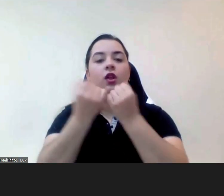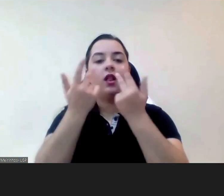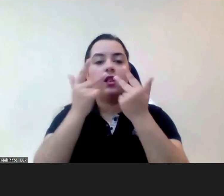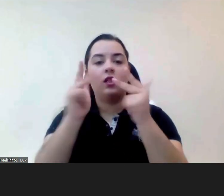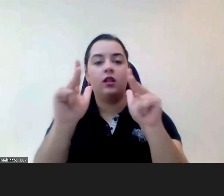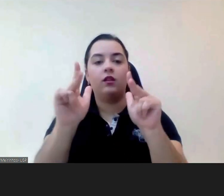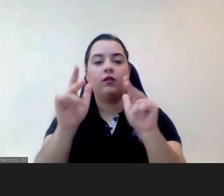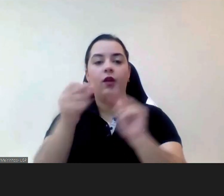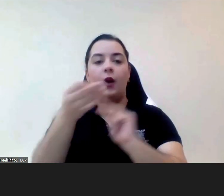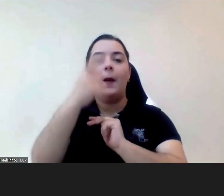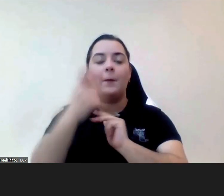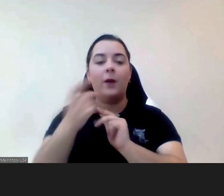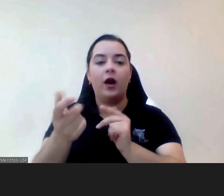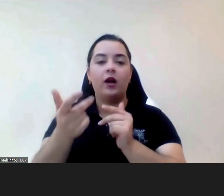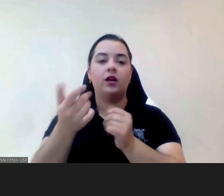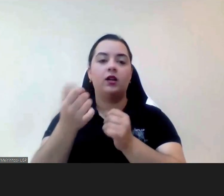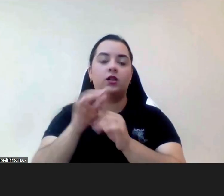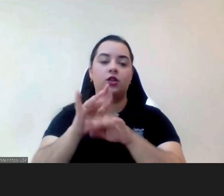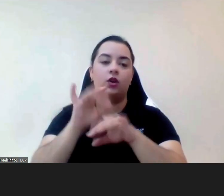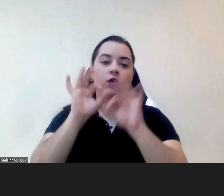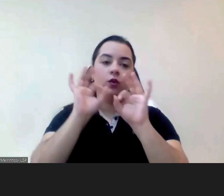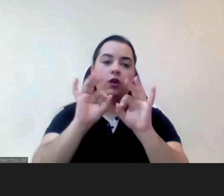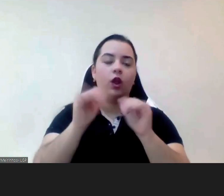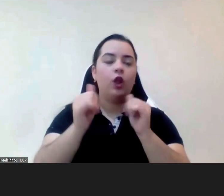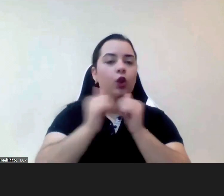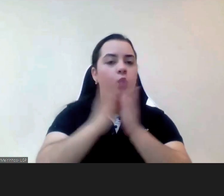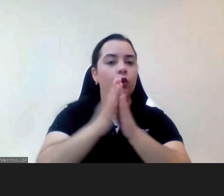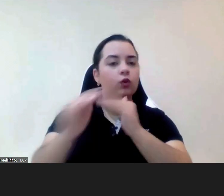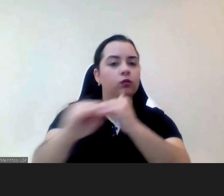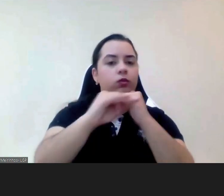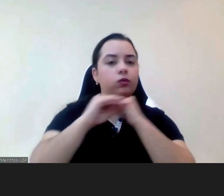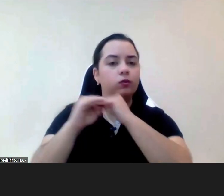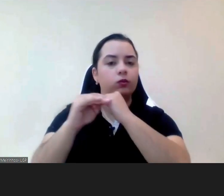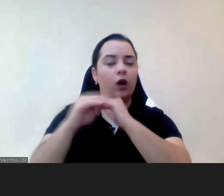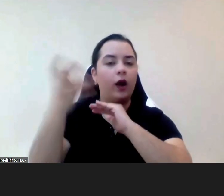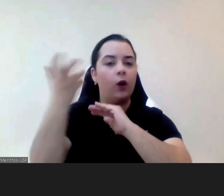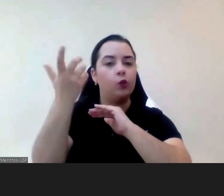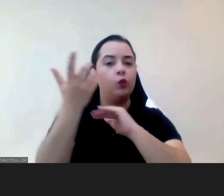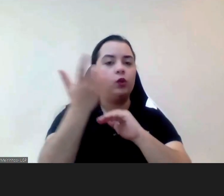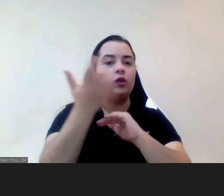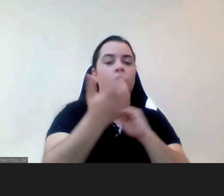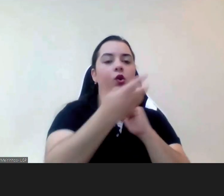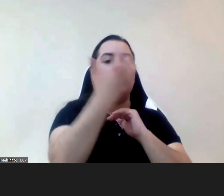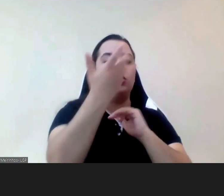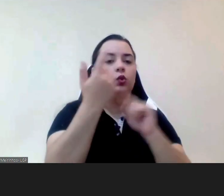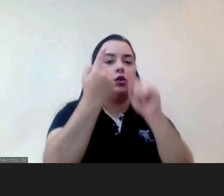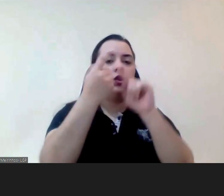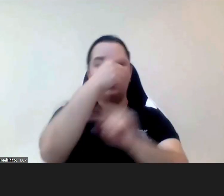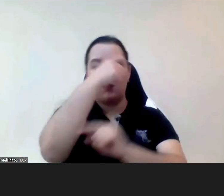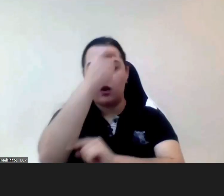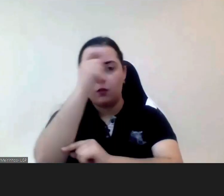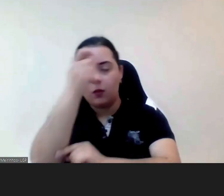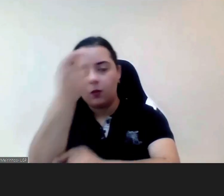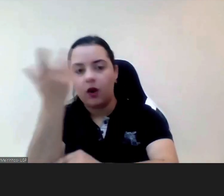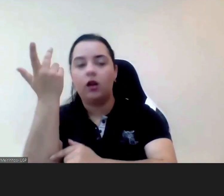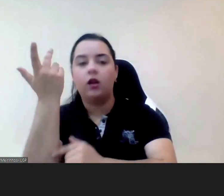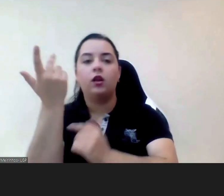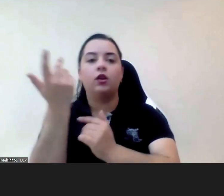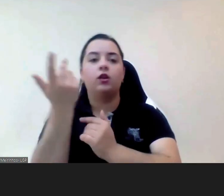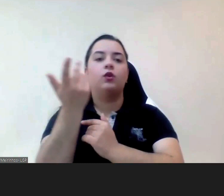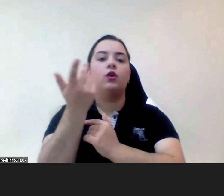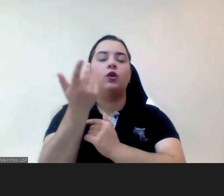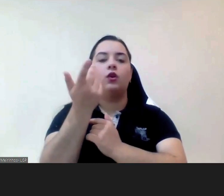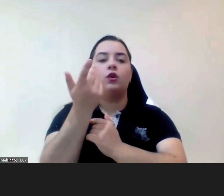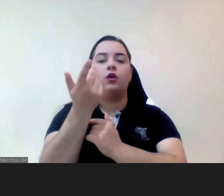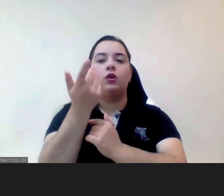sexos e amizade entre todos os povos grupos étnicos nacionais e religiosos e como pessoas de